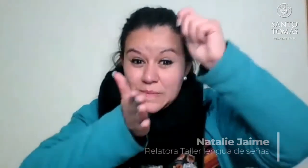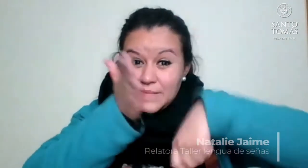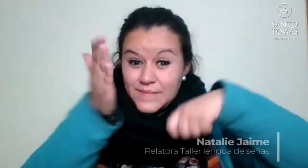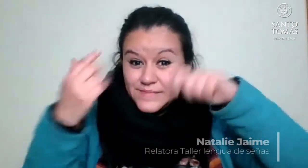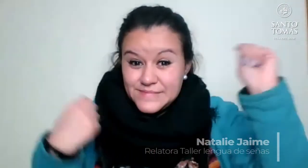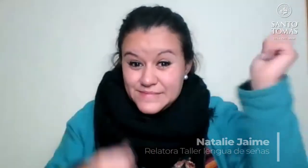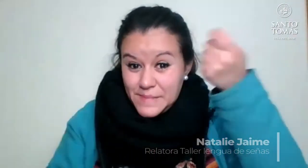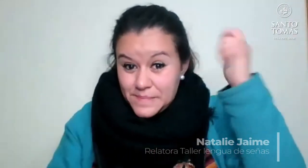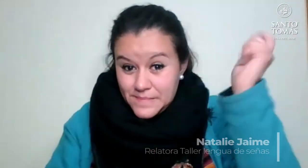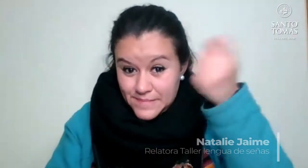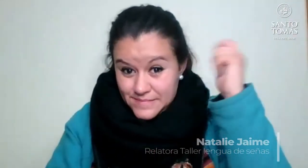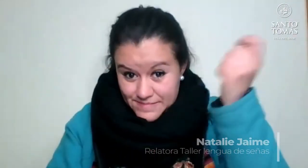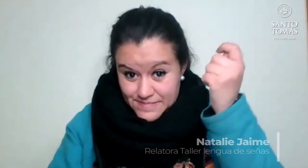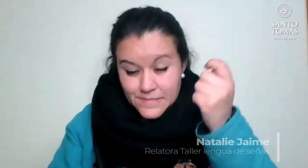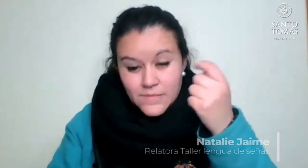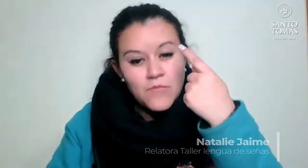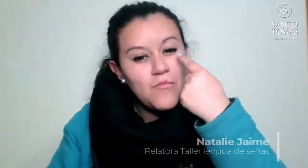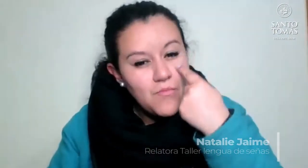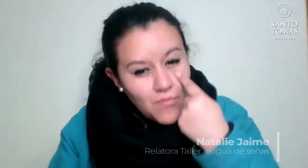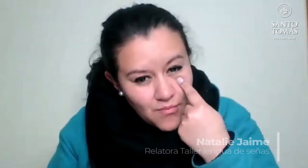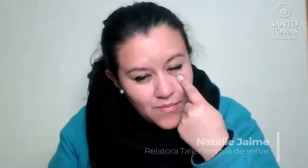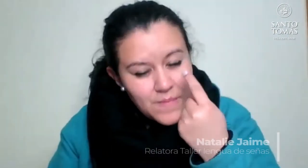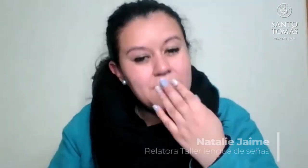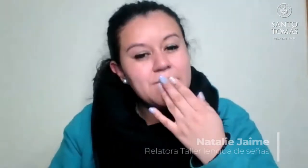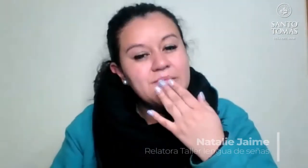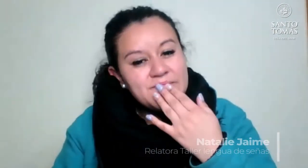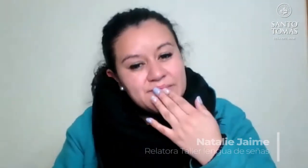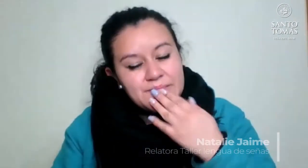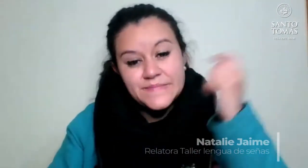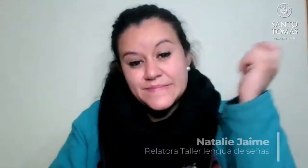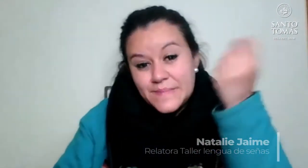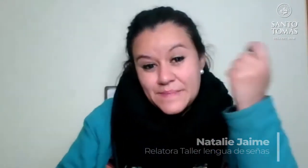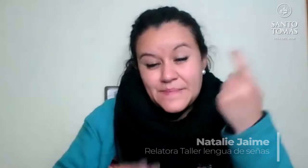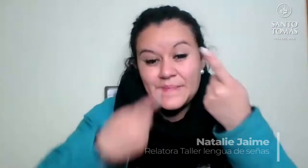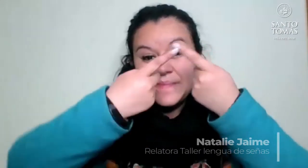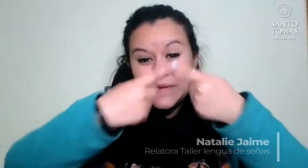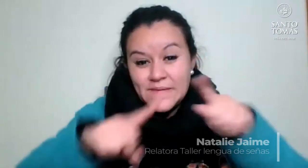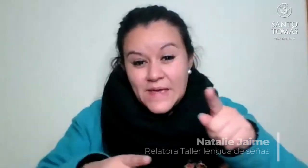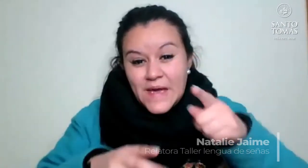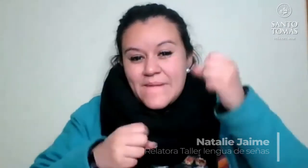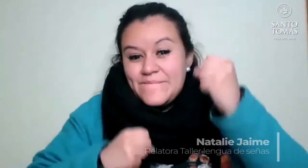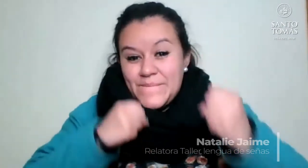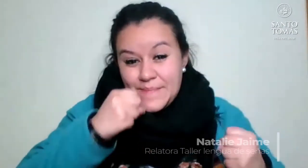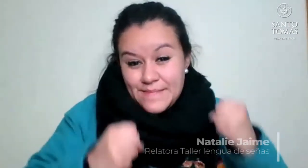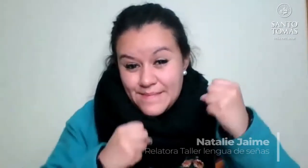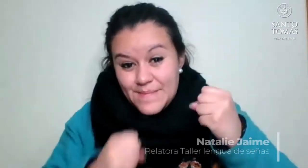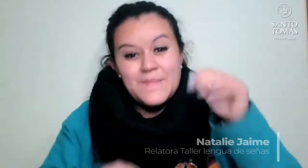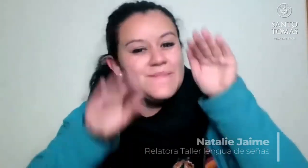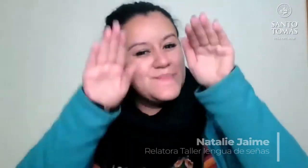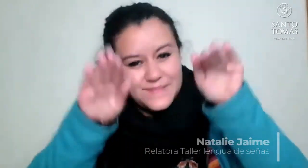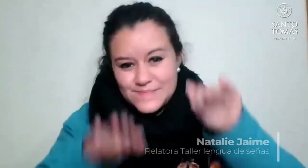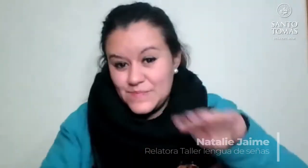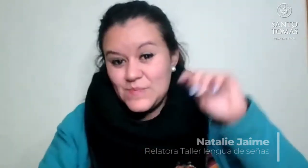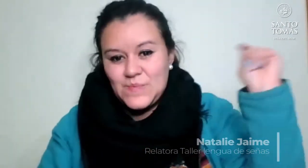Limache. No hay que confundirlo con el mes de septiembre. Porque septiembre es diferente.